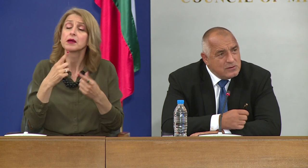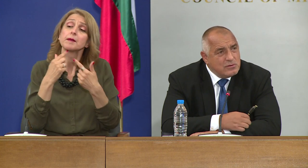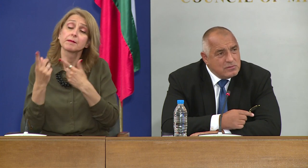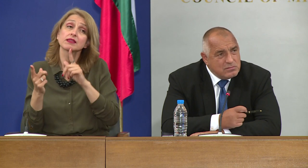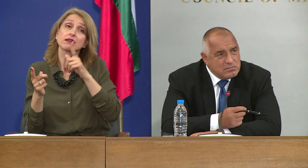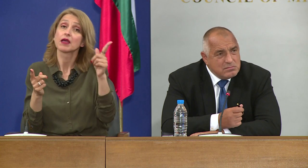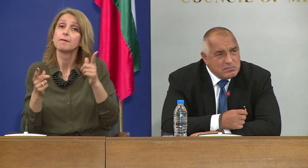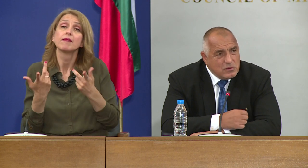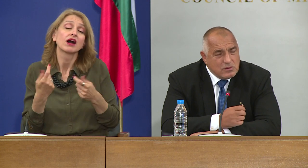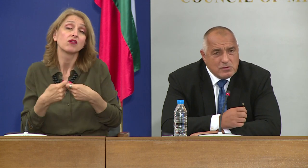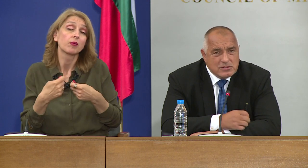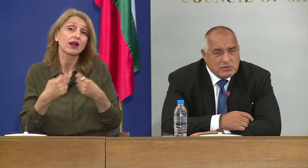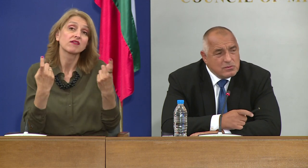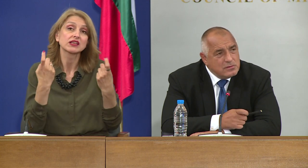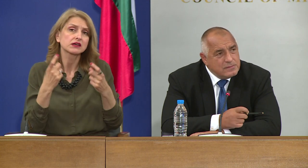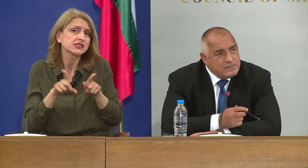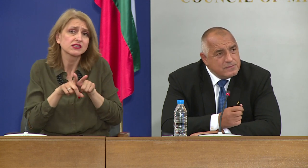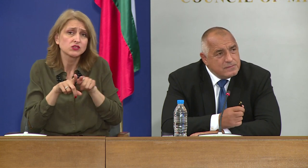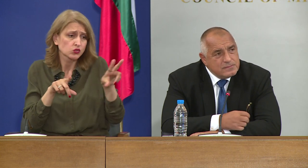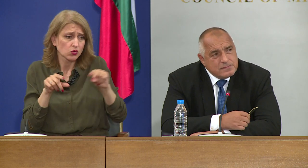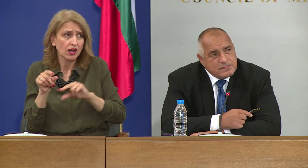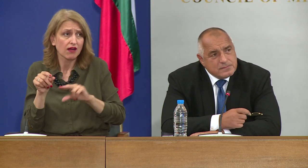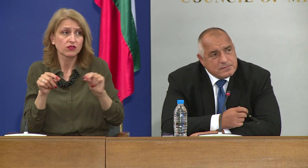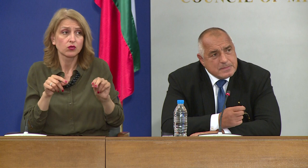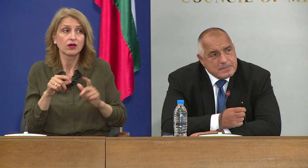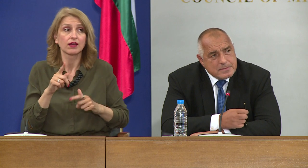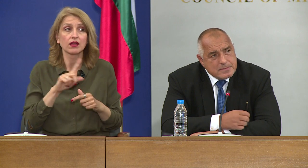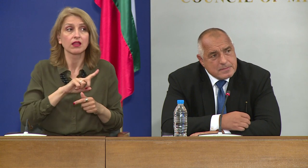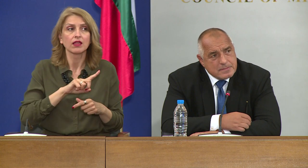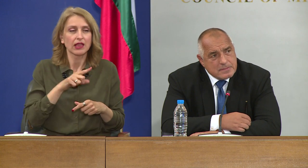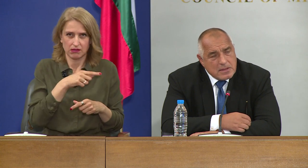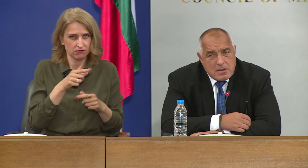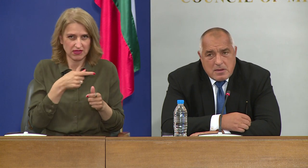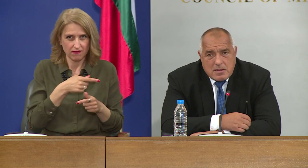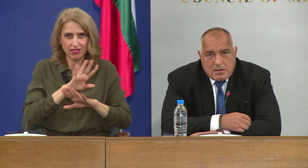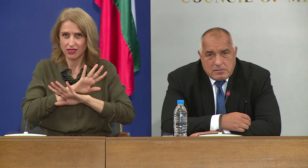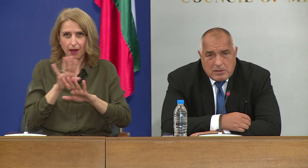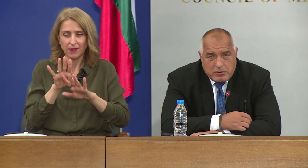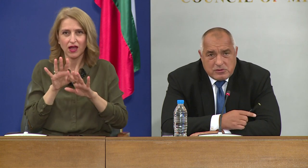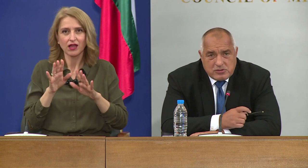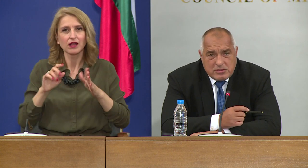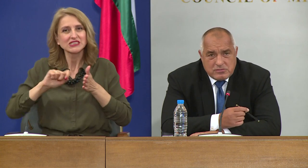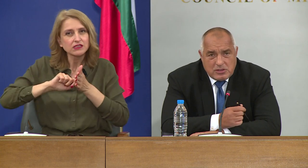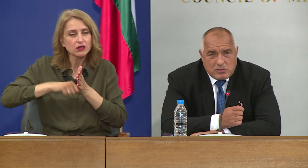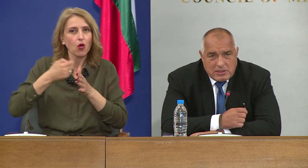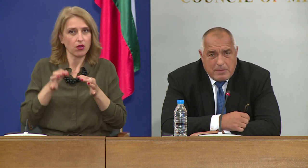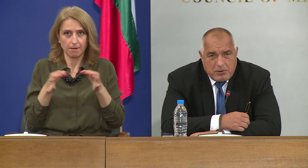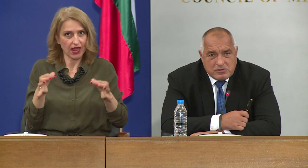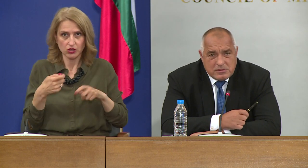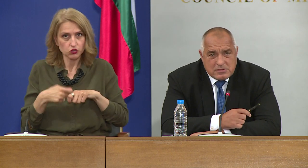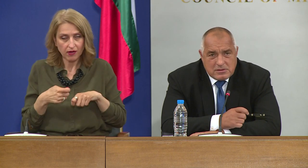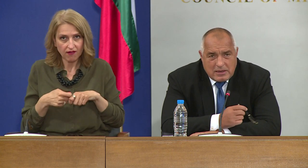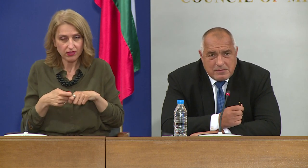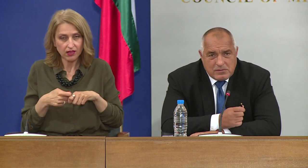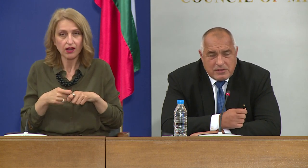спазват. то е горе-долу също. Т.е. да разбираме, че няма да затягате никакви мерки. Напротив, считам, че ако сега